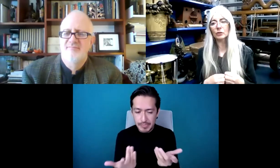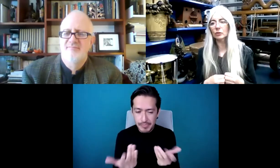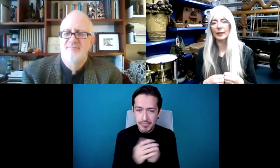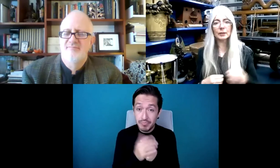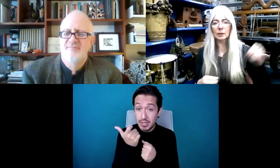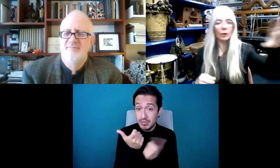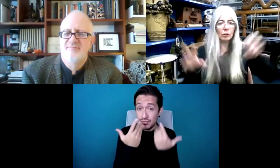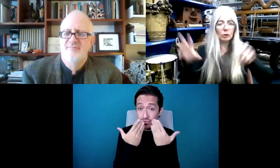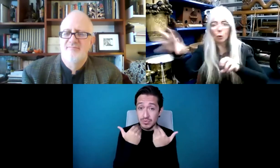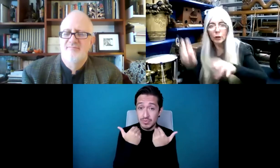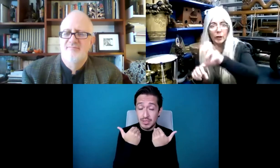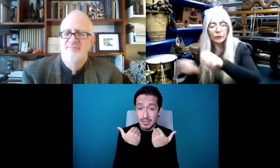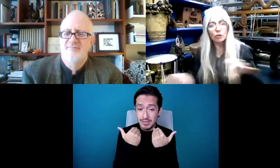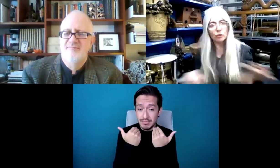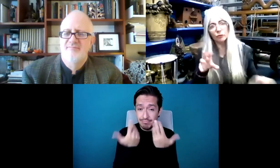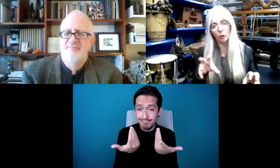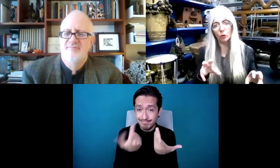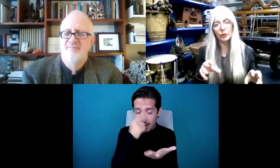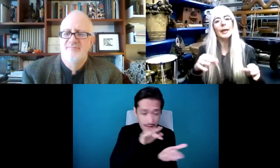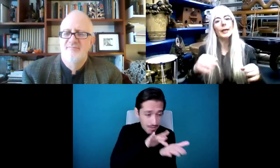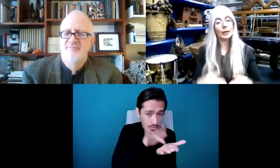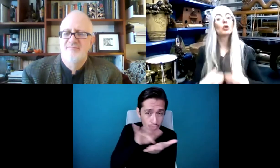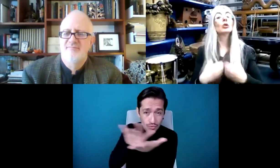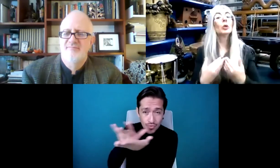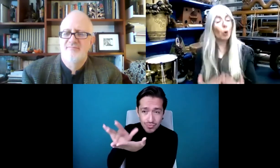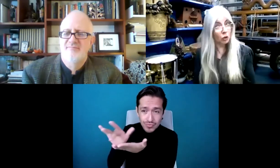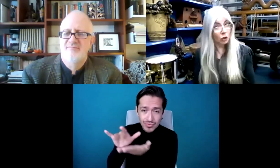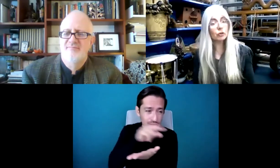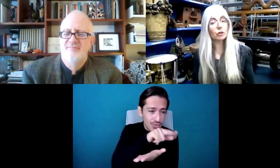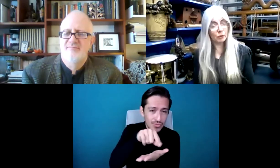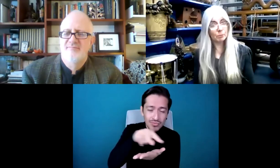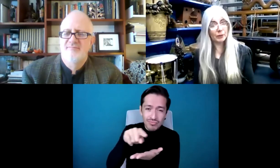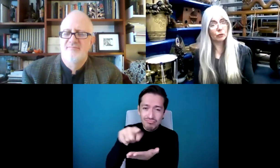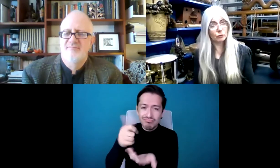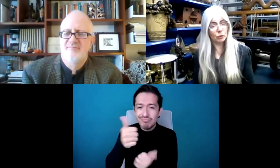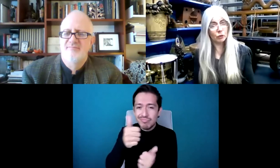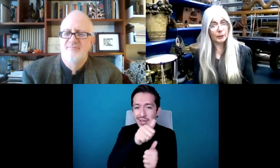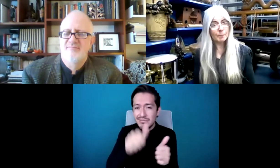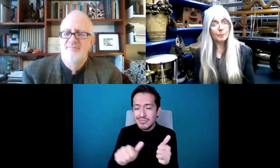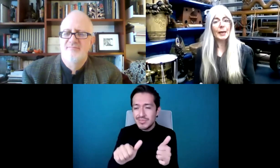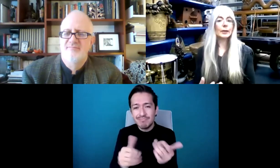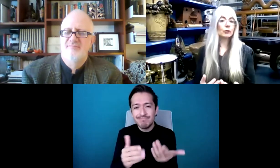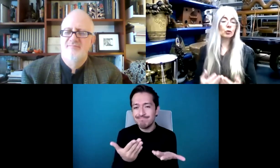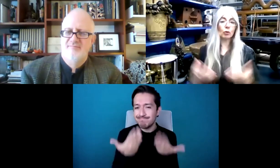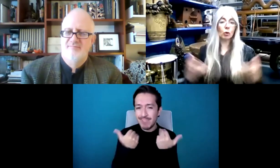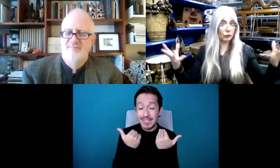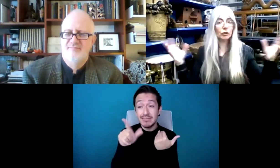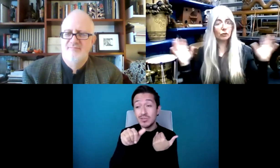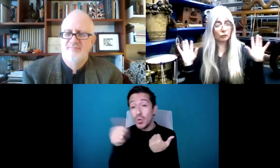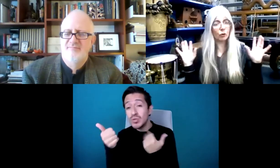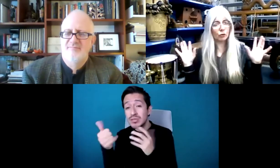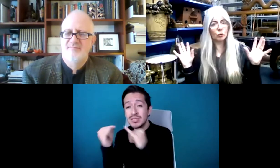dinero para apoyar las comisiones y hubo que trabajar con otras organizaciones. Tomaba